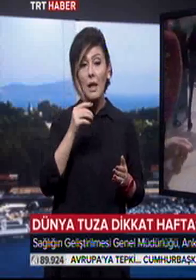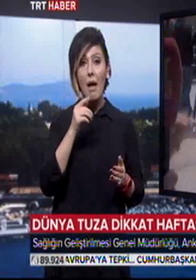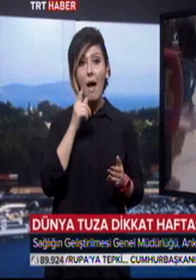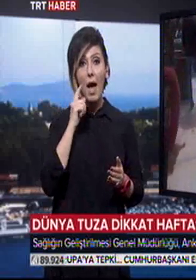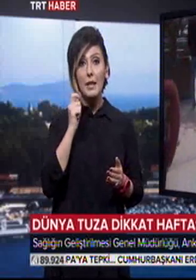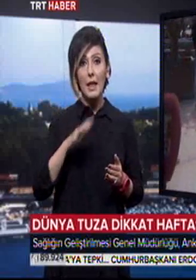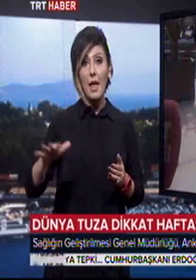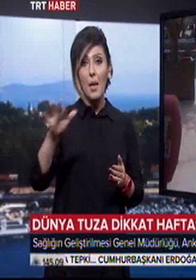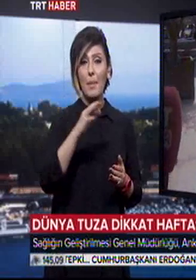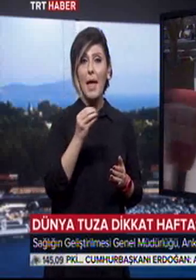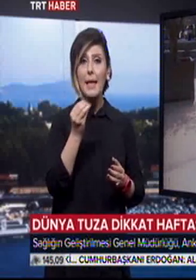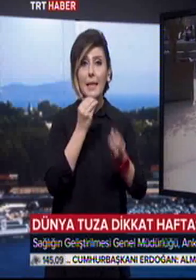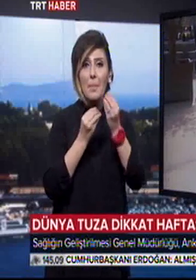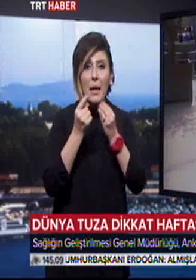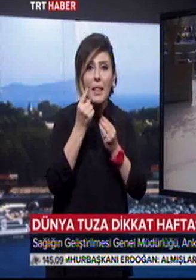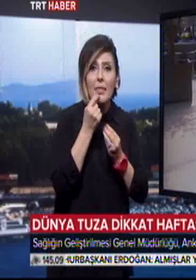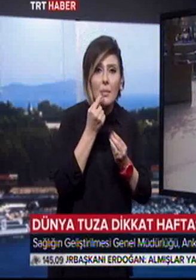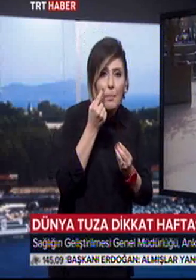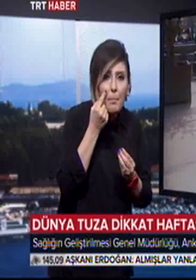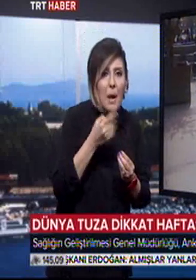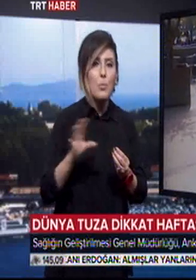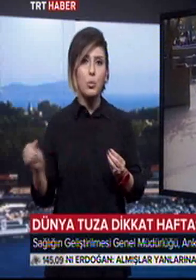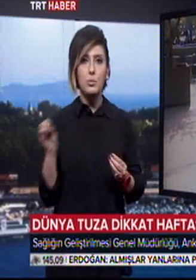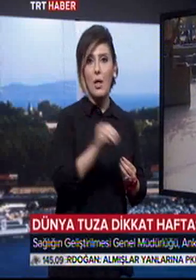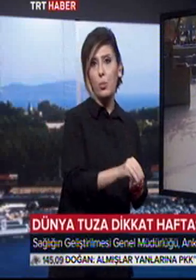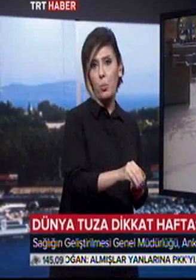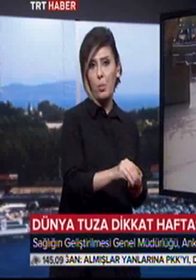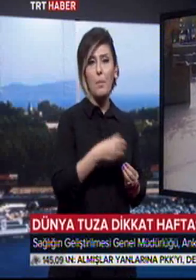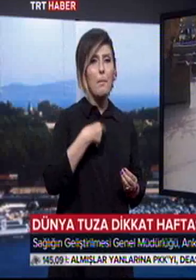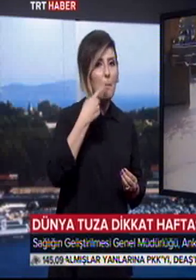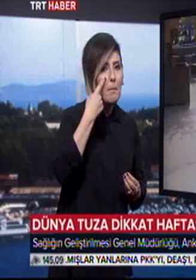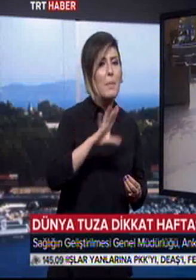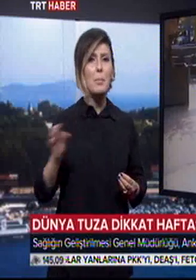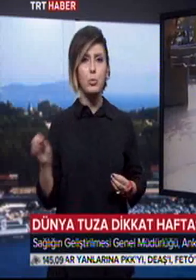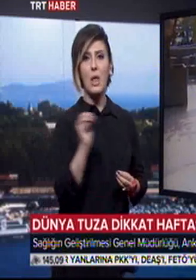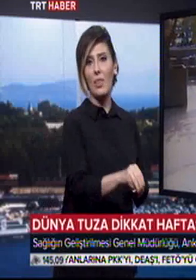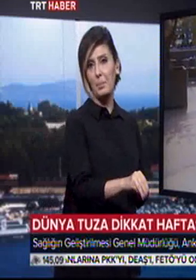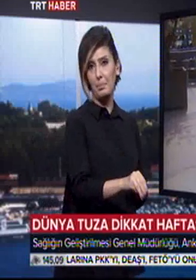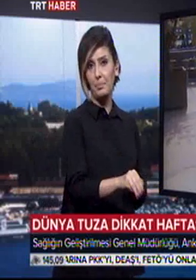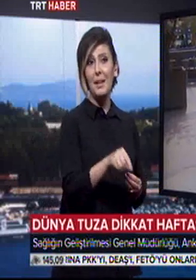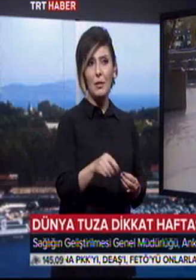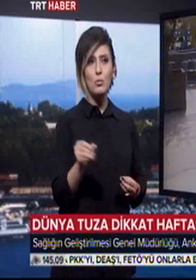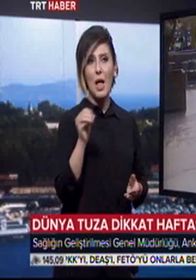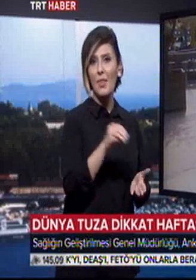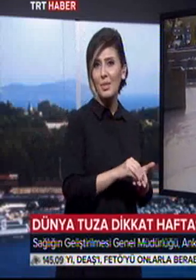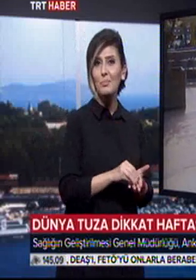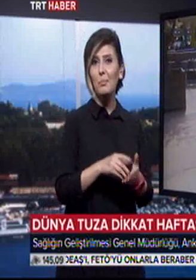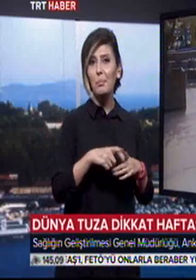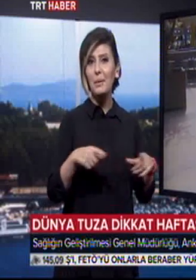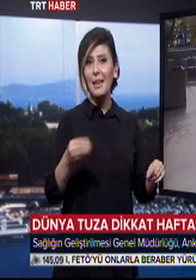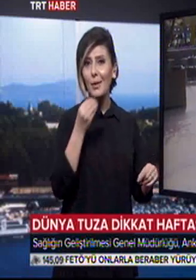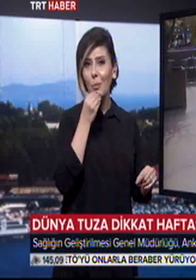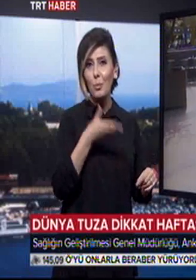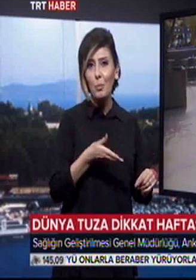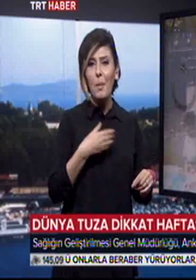tadına bakmadan daha tuz atıyorlar. Evet aynen öyle maalesef. Ben bakmadan atarım tuzu. Yani buna da attım. Şimdi bir de yiyorum. Ona bile